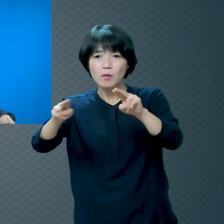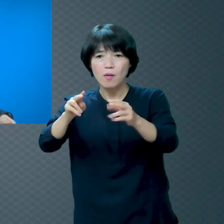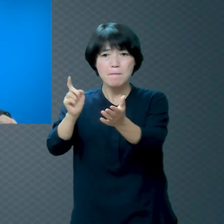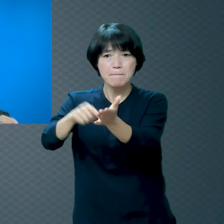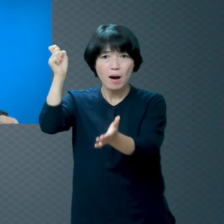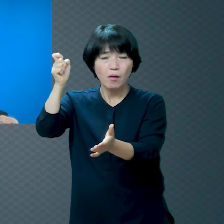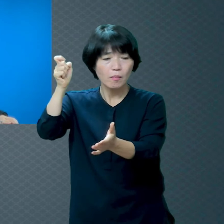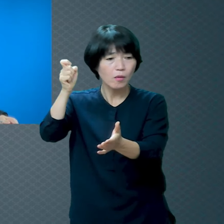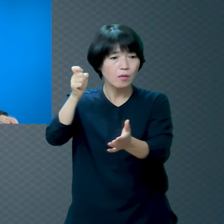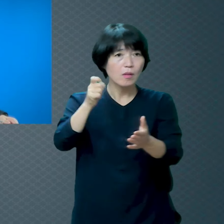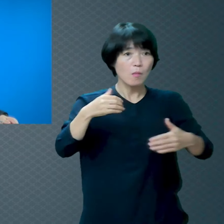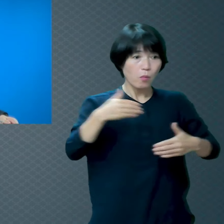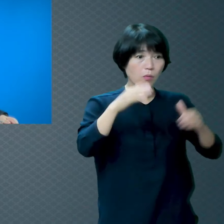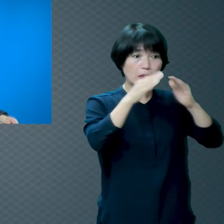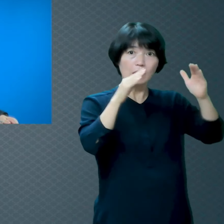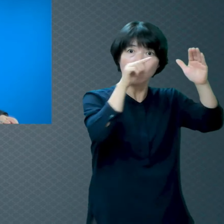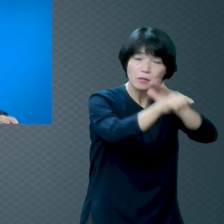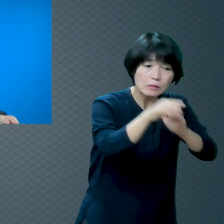주유소를 가야지